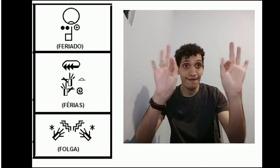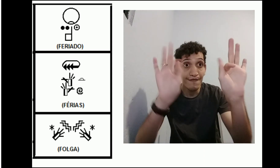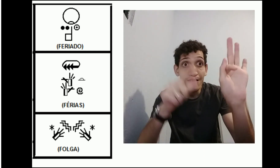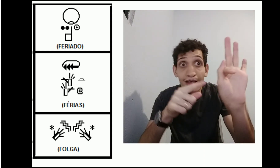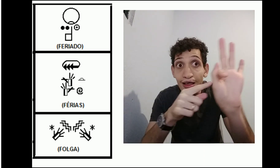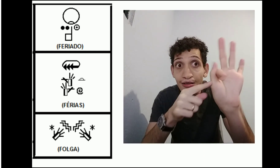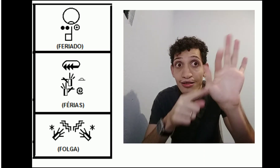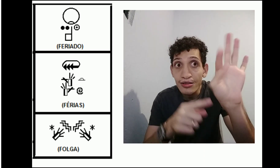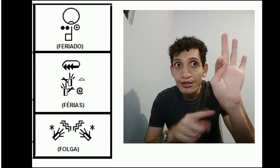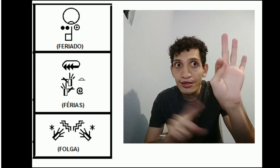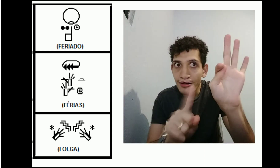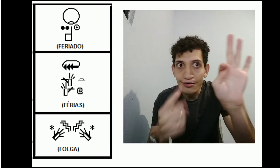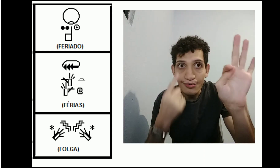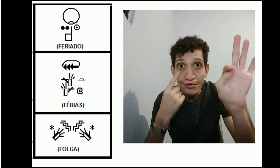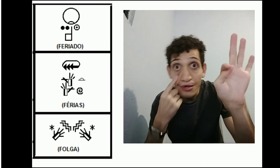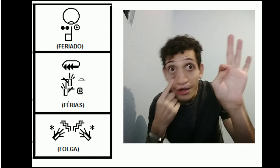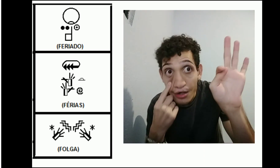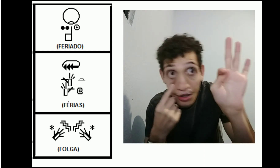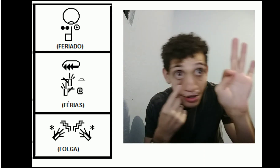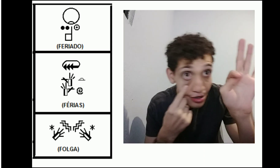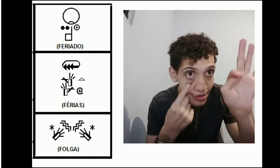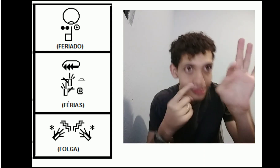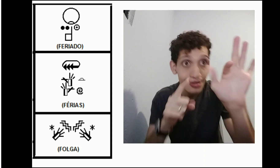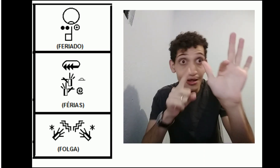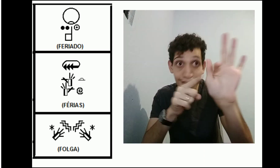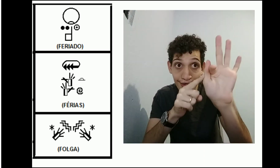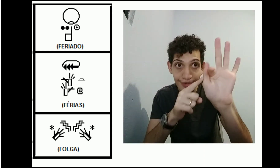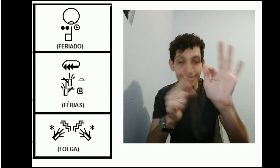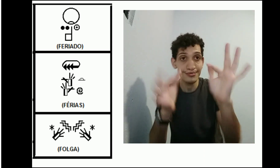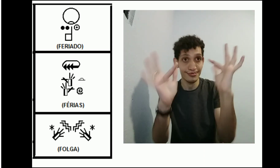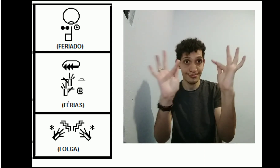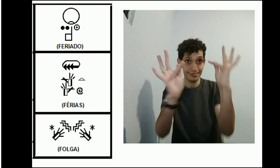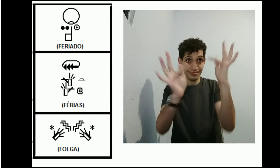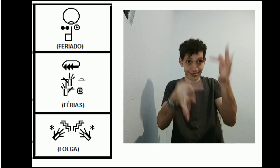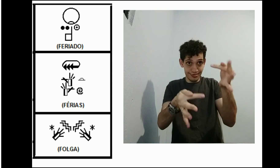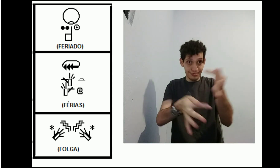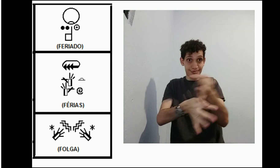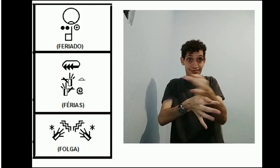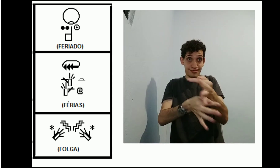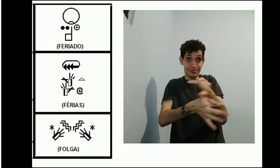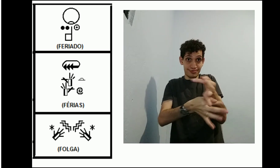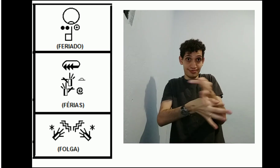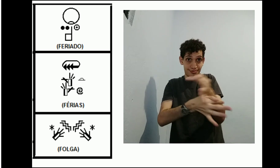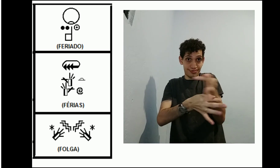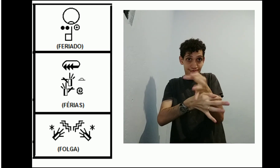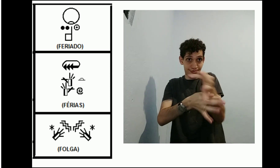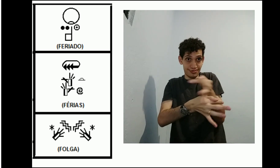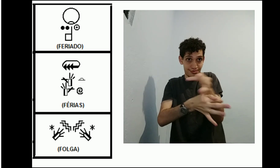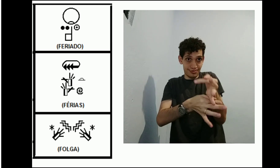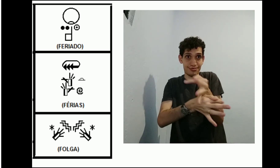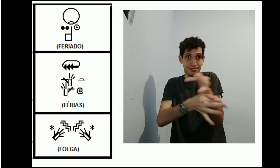Assim, em ep, não é entendo, tô aqui olhando. Em ep, peripérias.